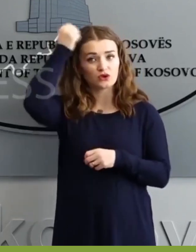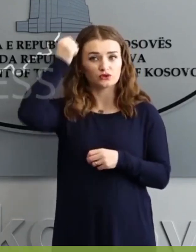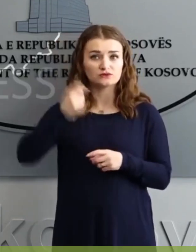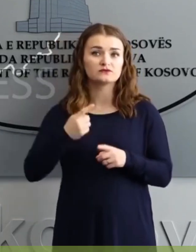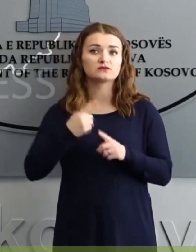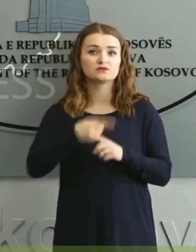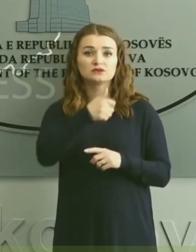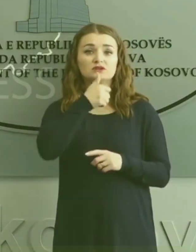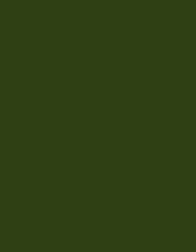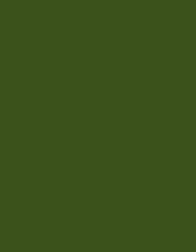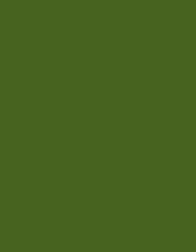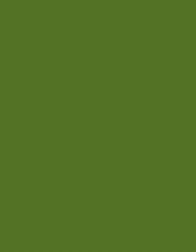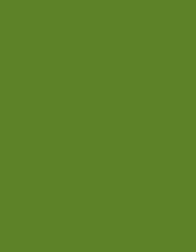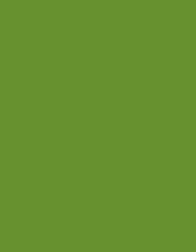do të përfitojnë të gjithë puntorët.